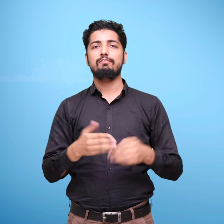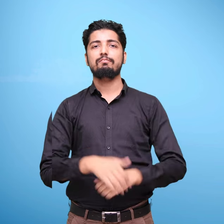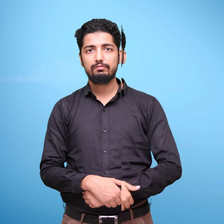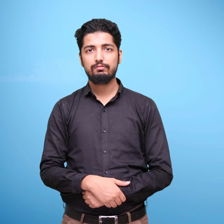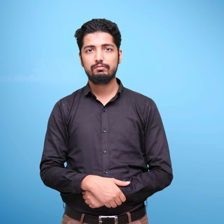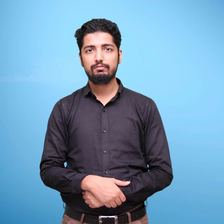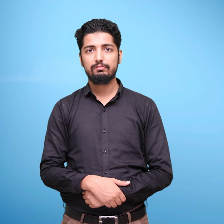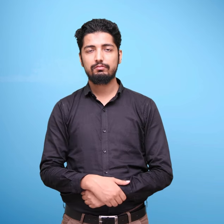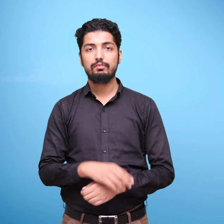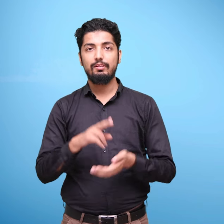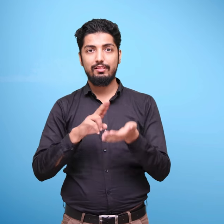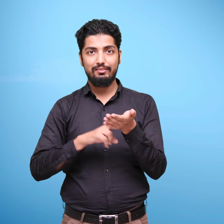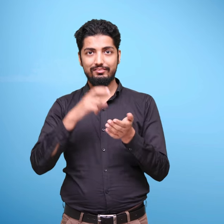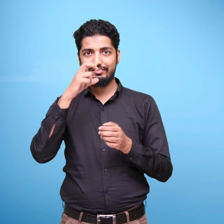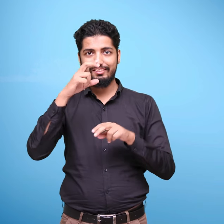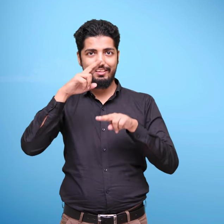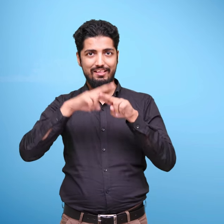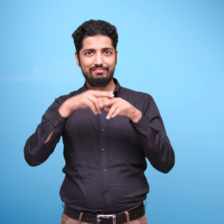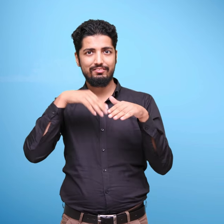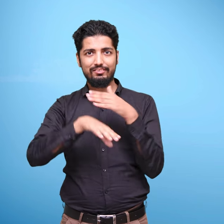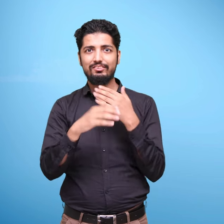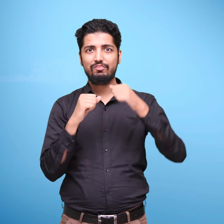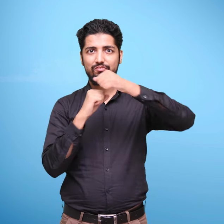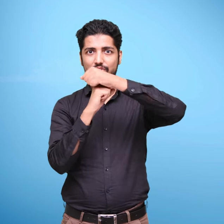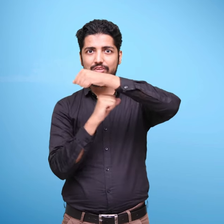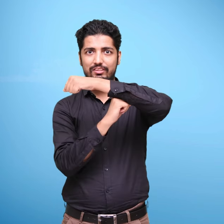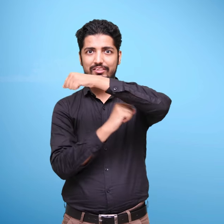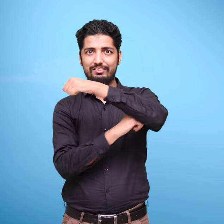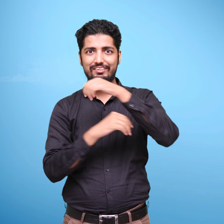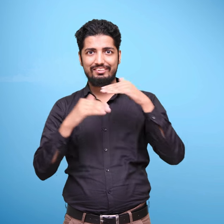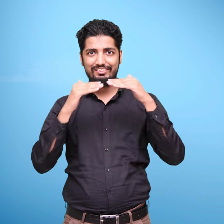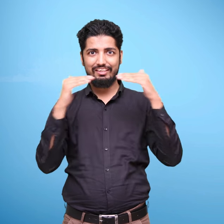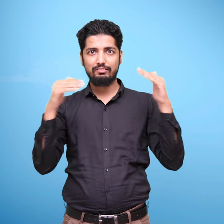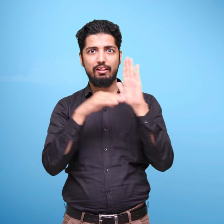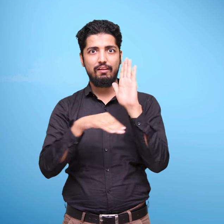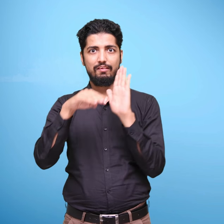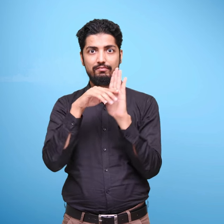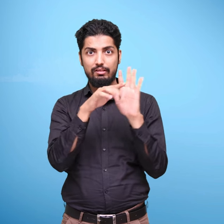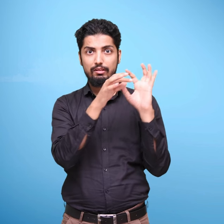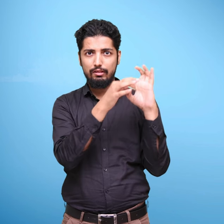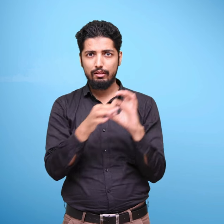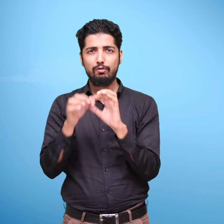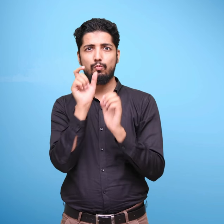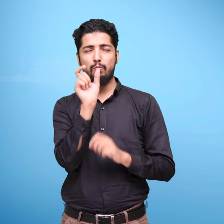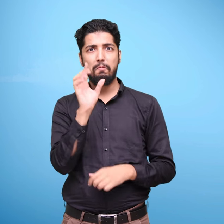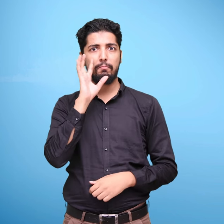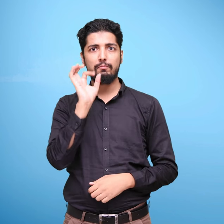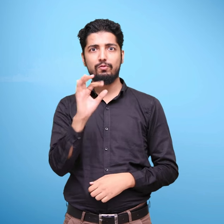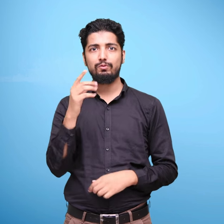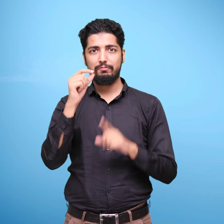करती हैं। आधार भूत स्तर की राष्ट्रिय पाठ चर्या की रूप रेखा तैत्तिरी उपनिशद में वर्नित